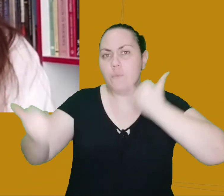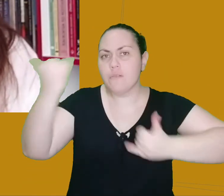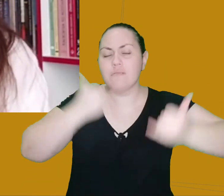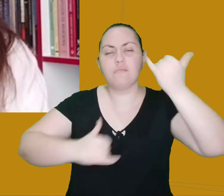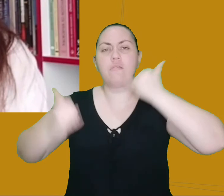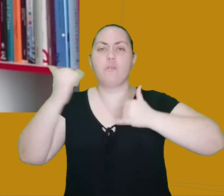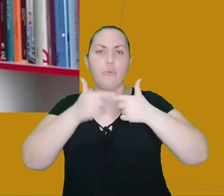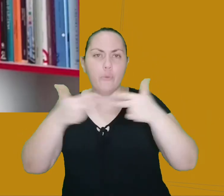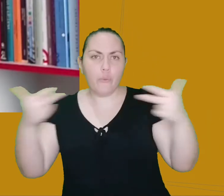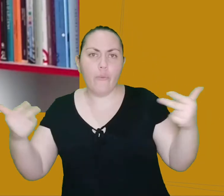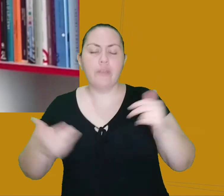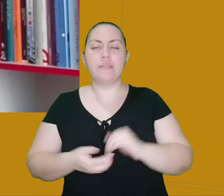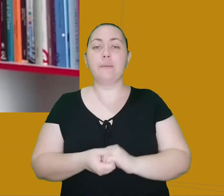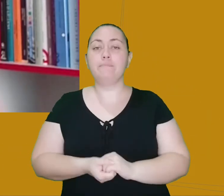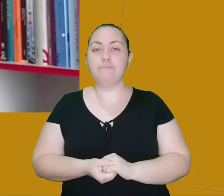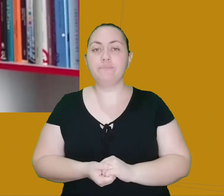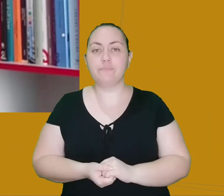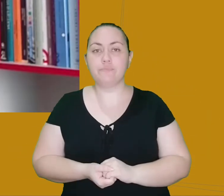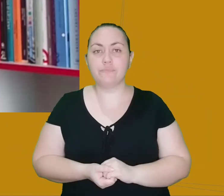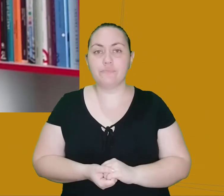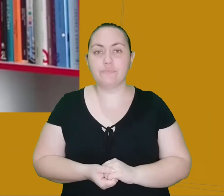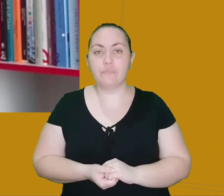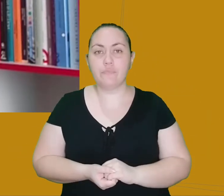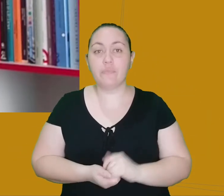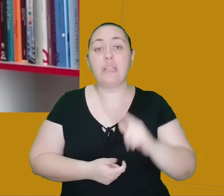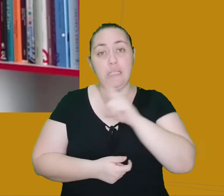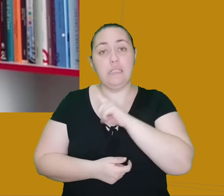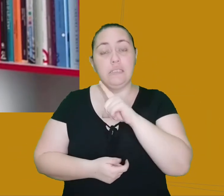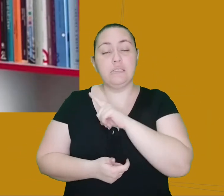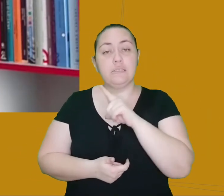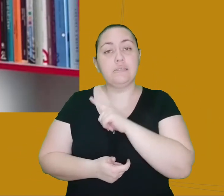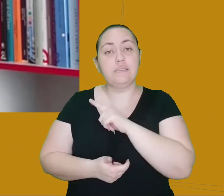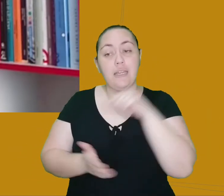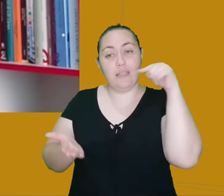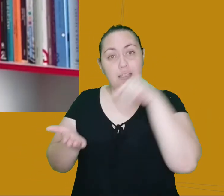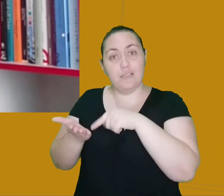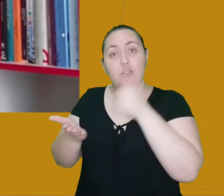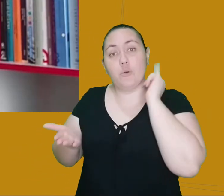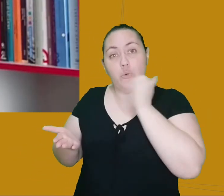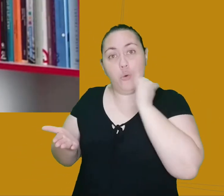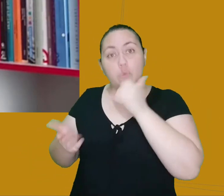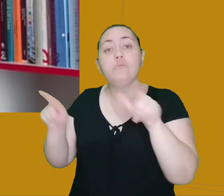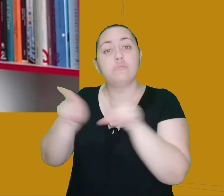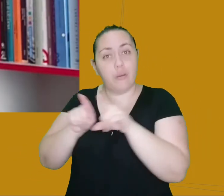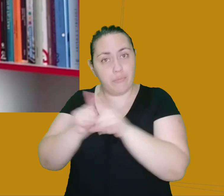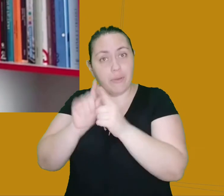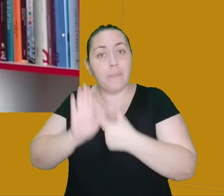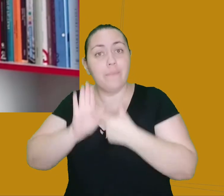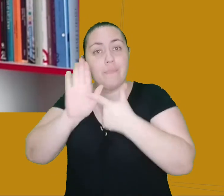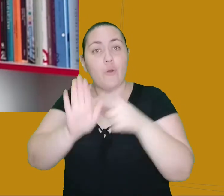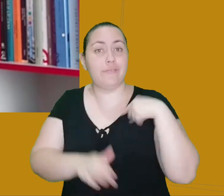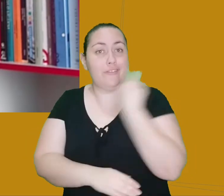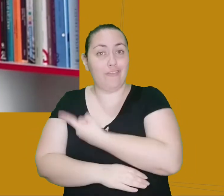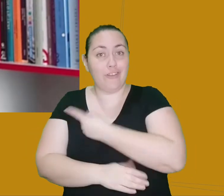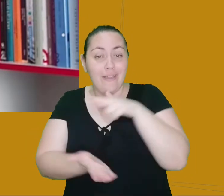enfim. E de certo modo, esse conto também fala um pouquinho da nossa realidade agora, do século XXI, porque